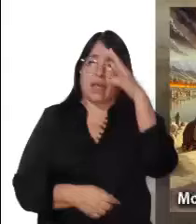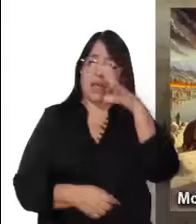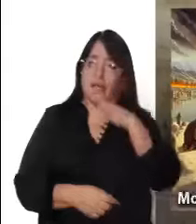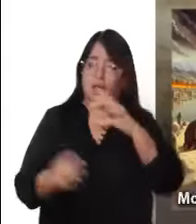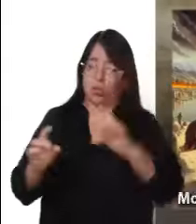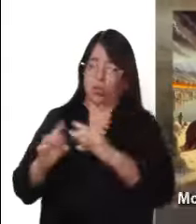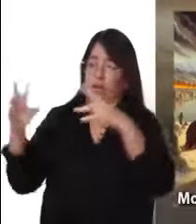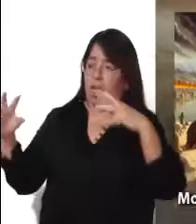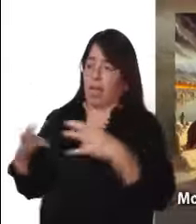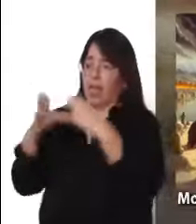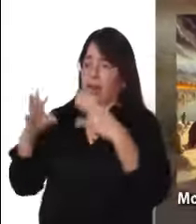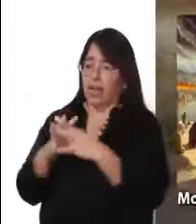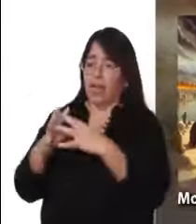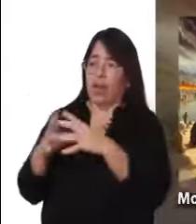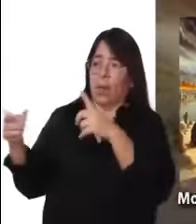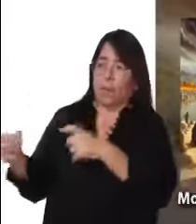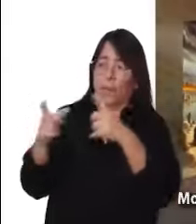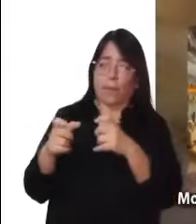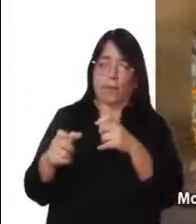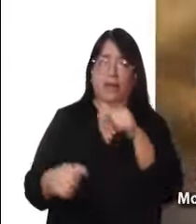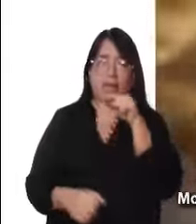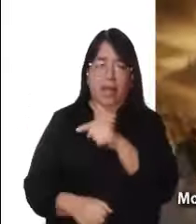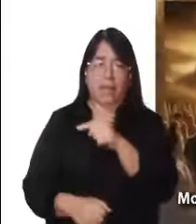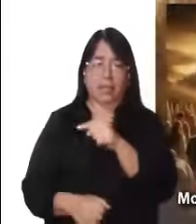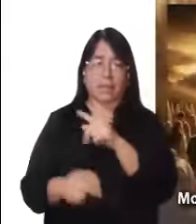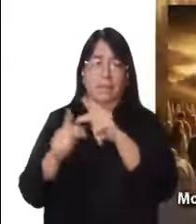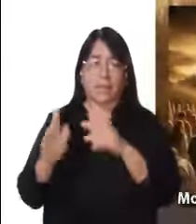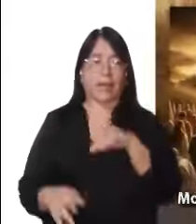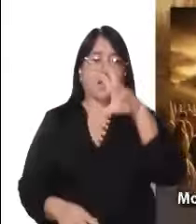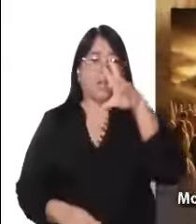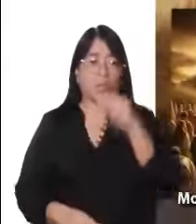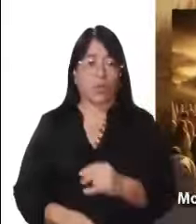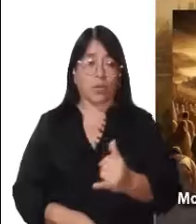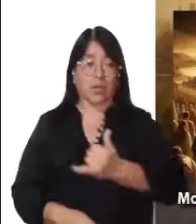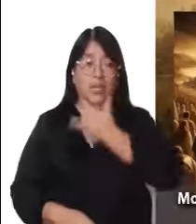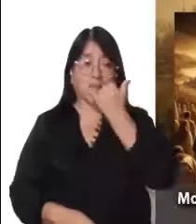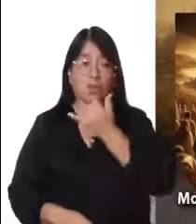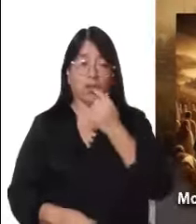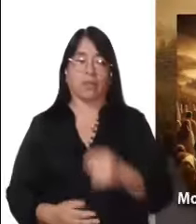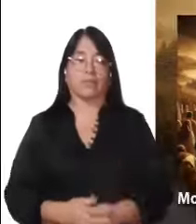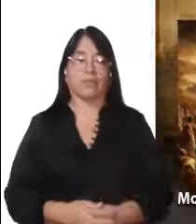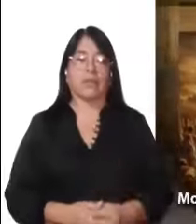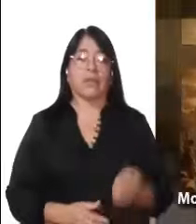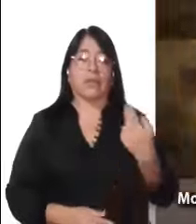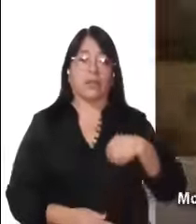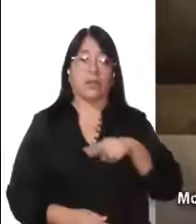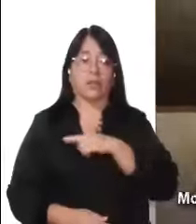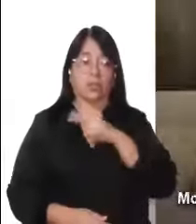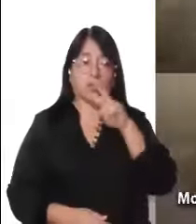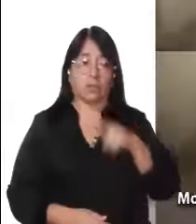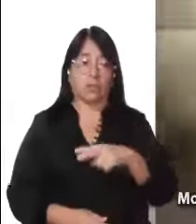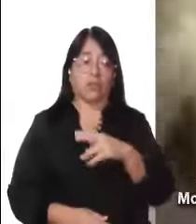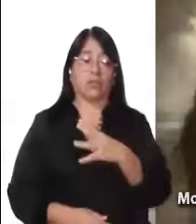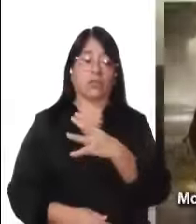comprensión. Hay demasiado pesimismo en cuanto a la posibilidad de una verdadera paz, pero el